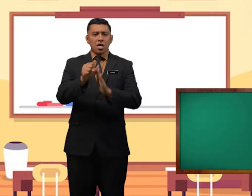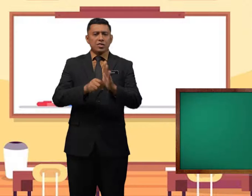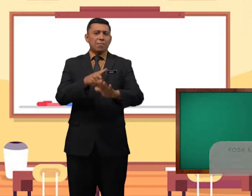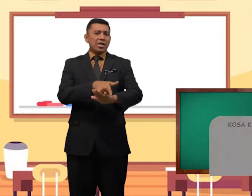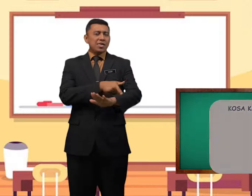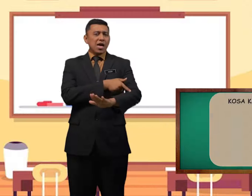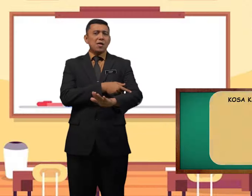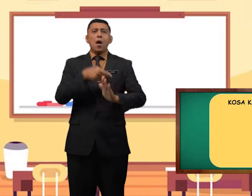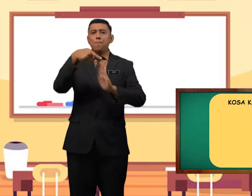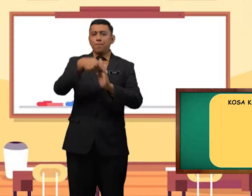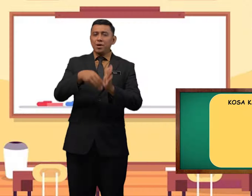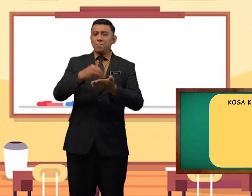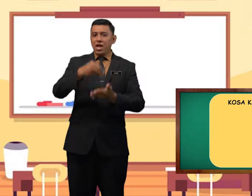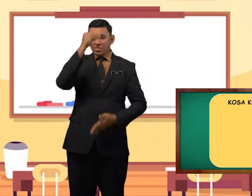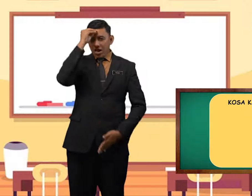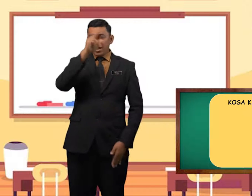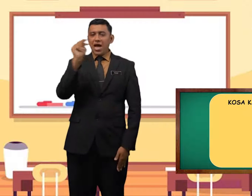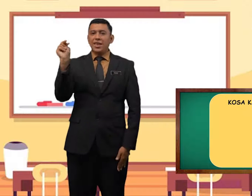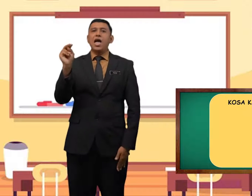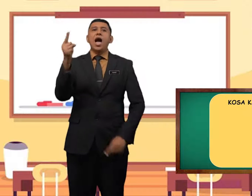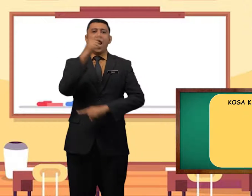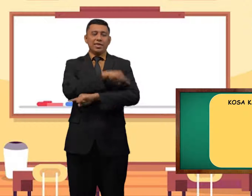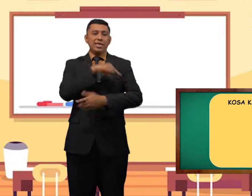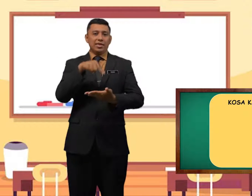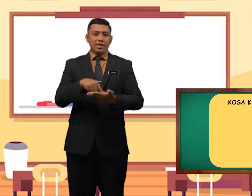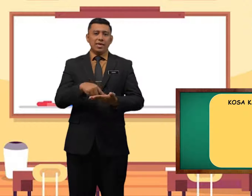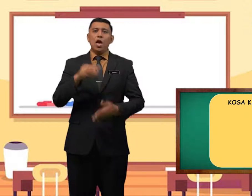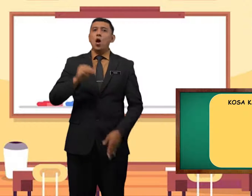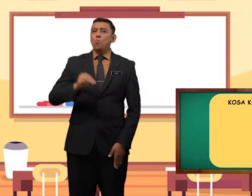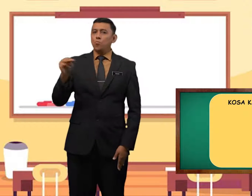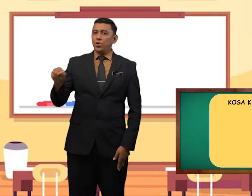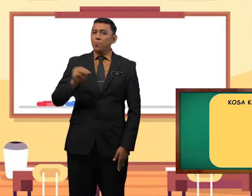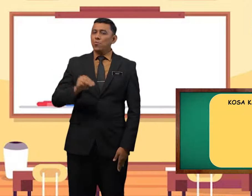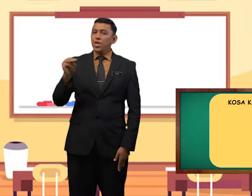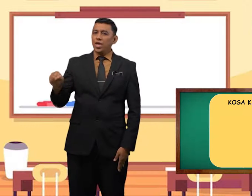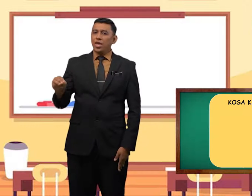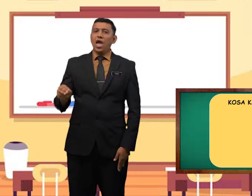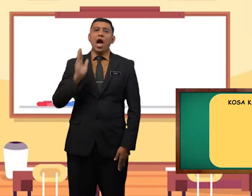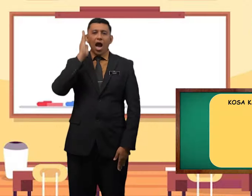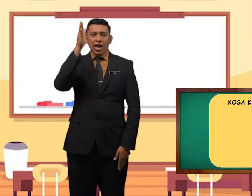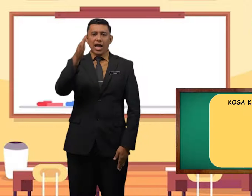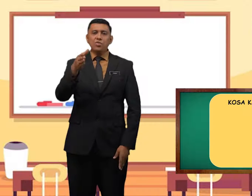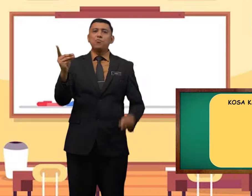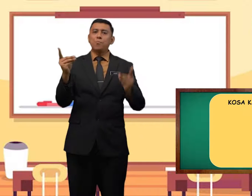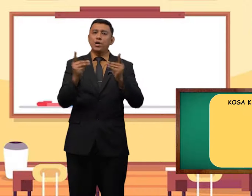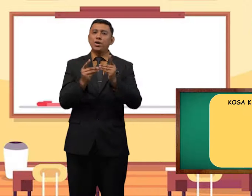Sepanjang pembelajaran hari ini, murid-murid akan jumpa